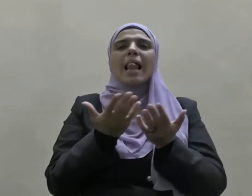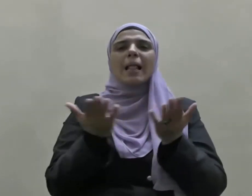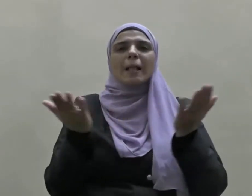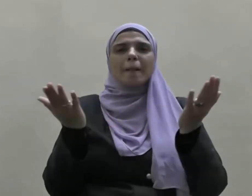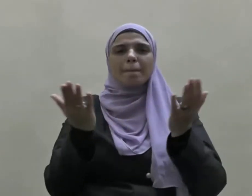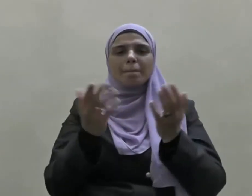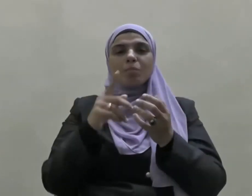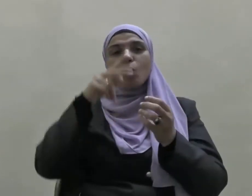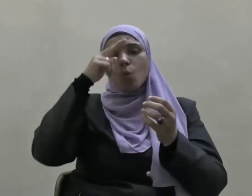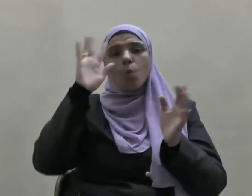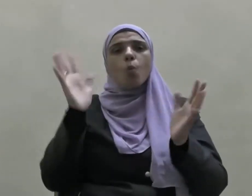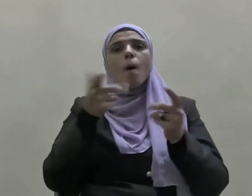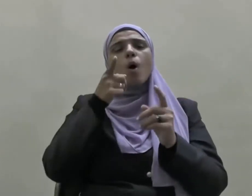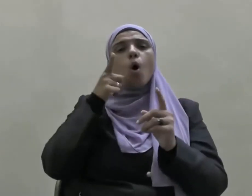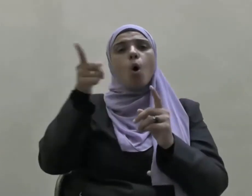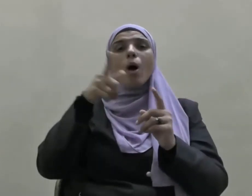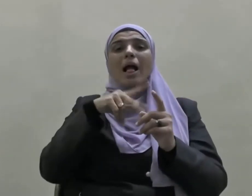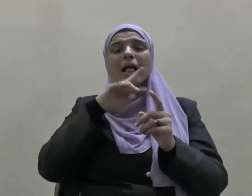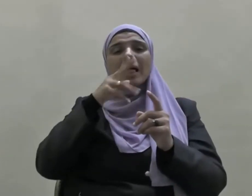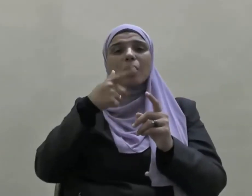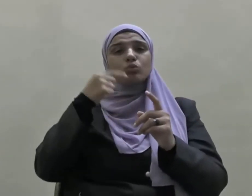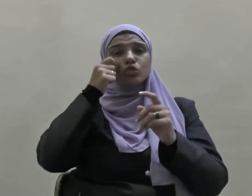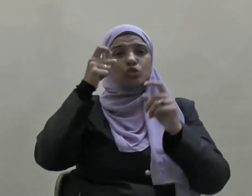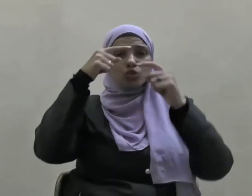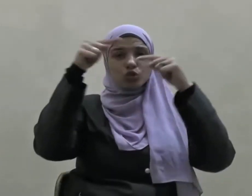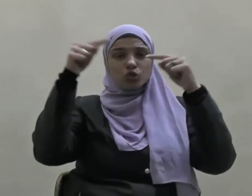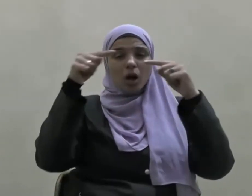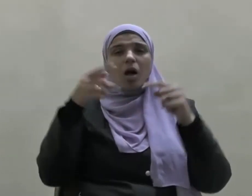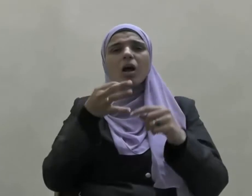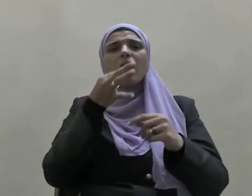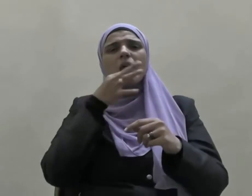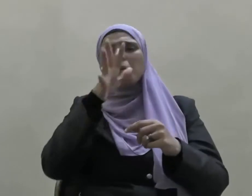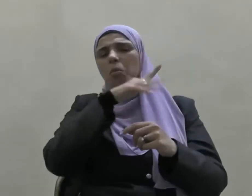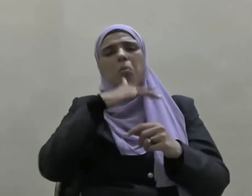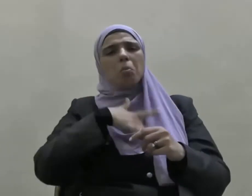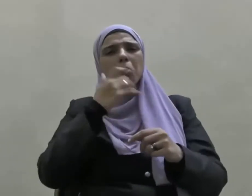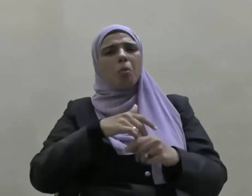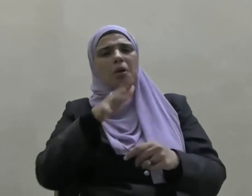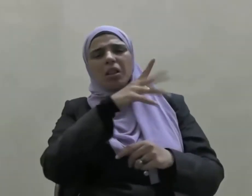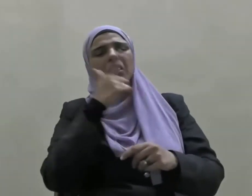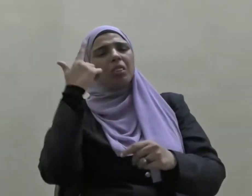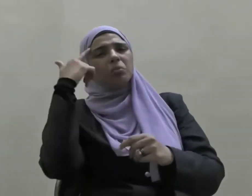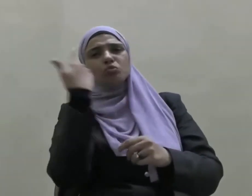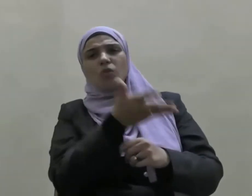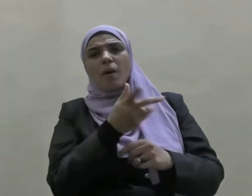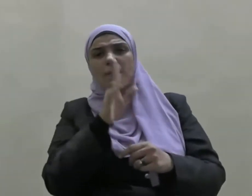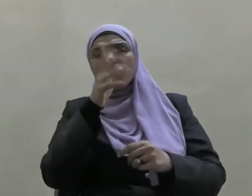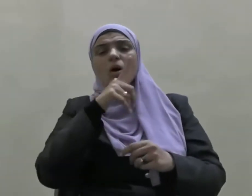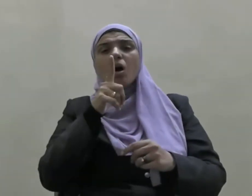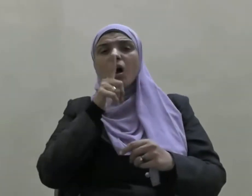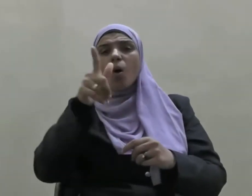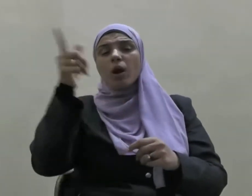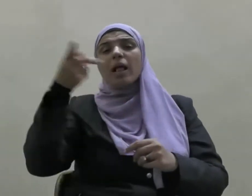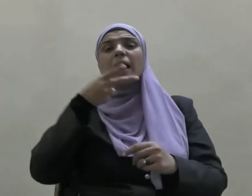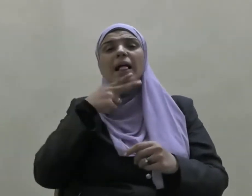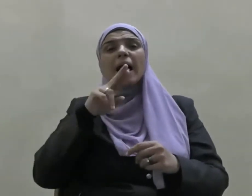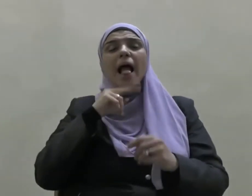كَرِيمٍ وَمَا هُوَ بِقَوْلِ شَاعِرٍ قَلِيلًا مَا تُؤْمِنُونَ وَلَا بِقَوْلِ